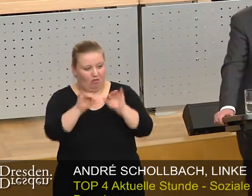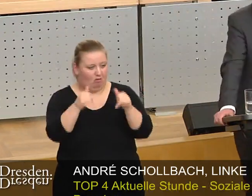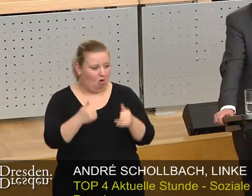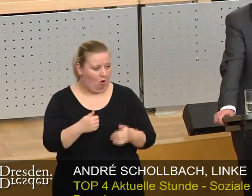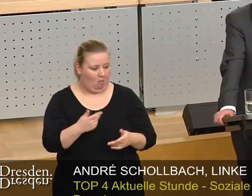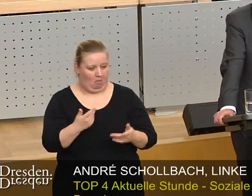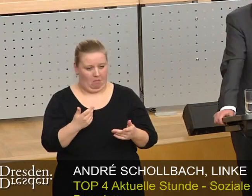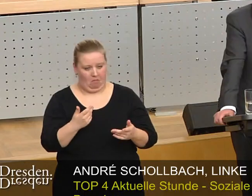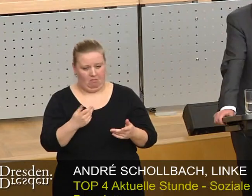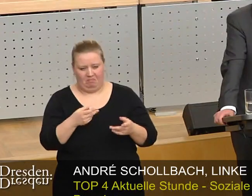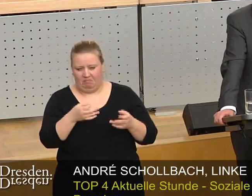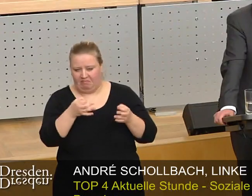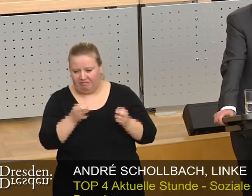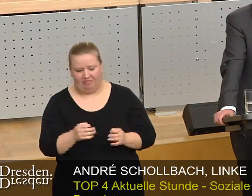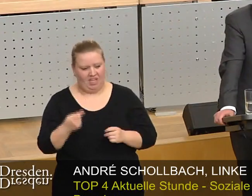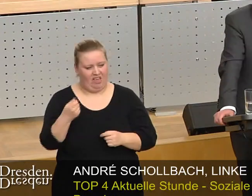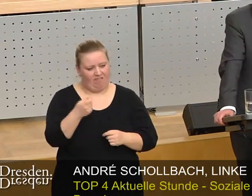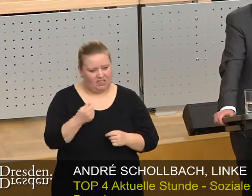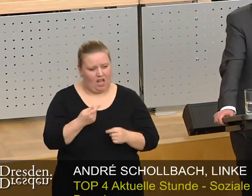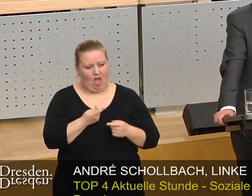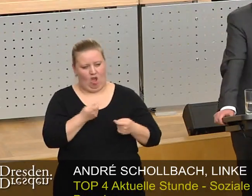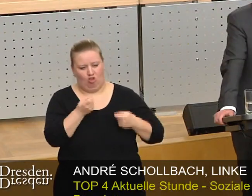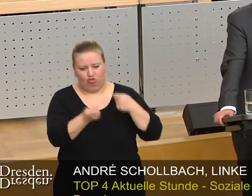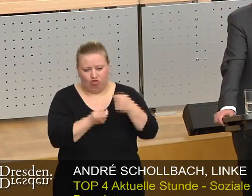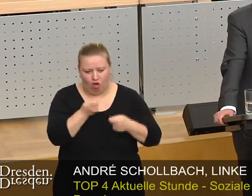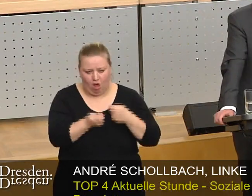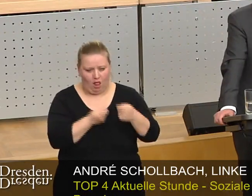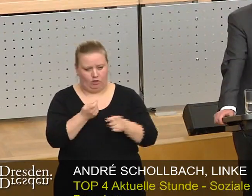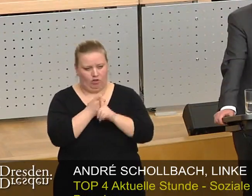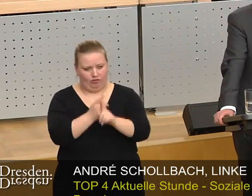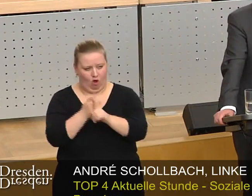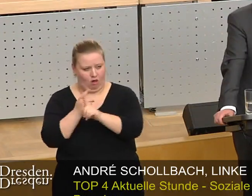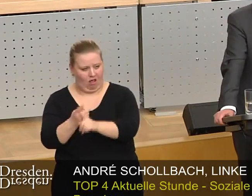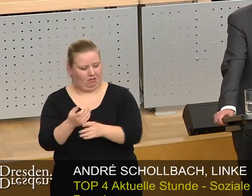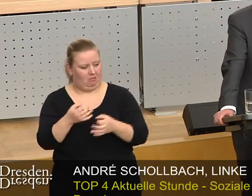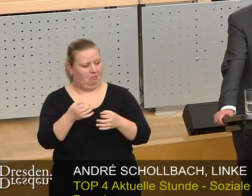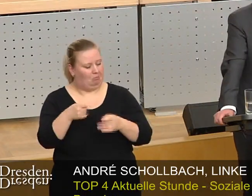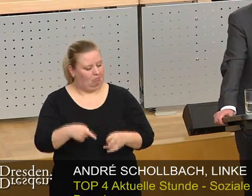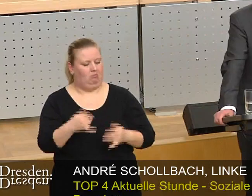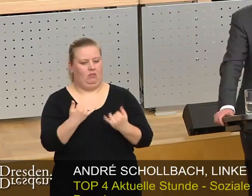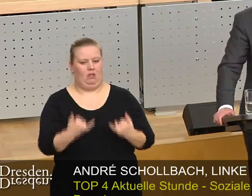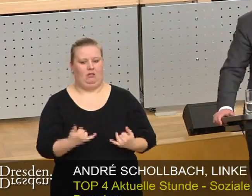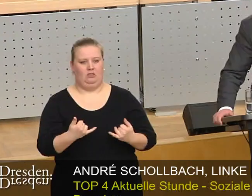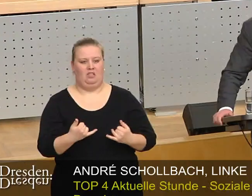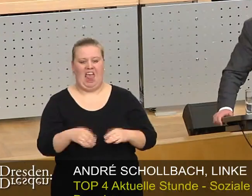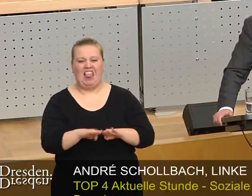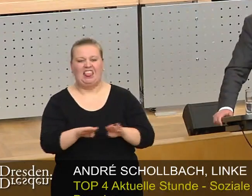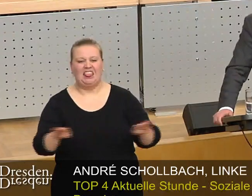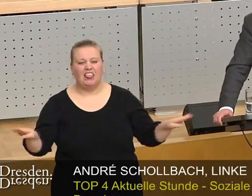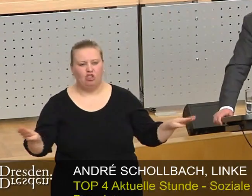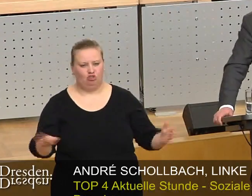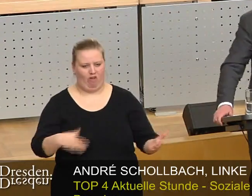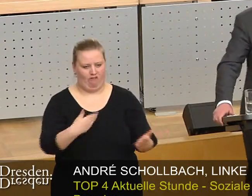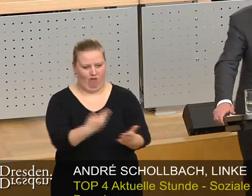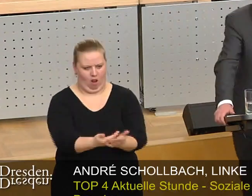erheblichen finanziellen und steuerlichen Konsequenzen mal eben auf der Grundlage einer Tischvorlage,